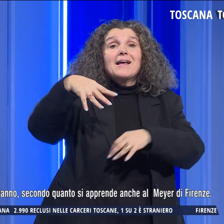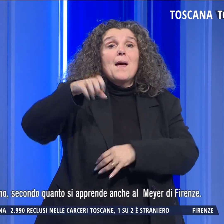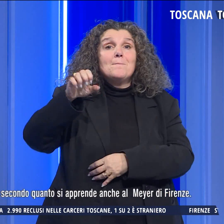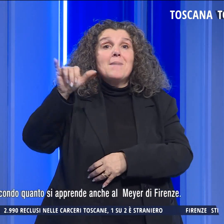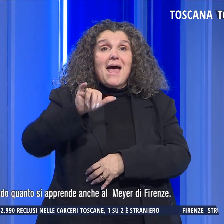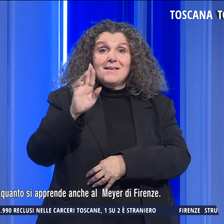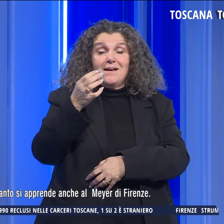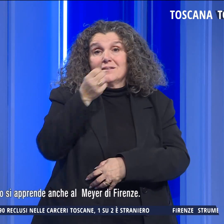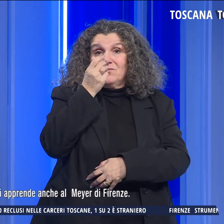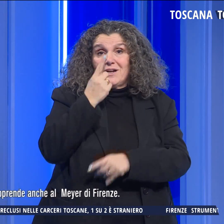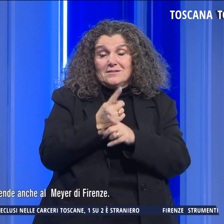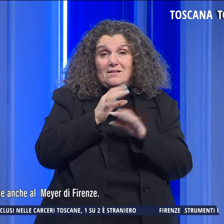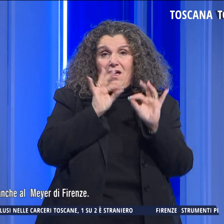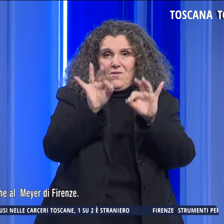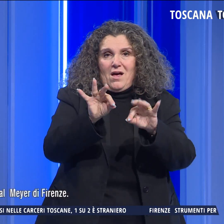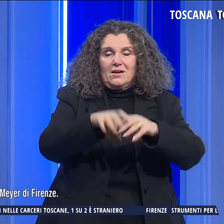di Firenze.